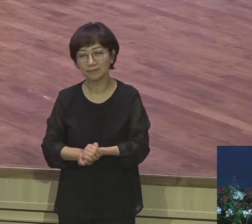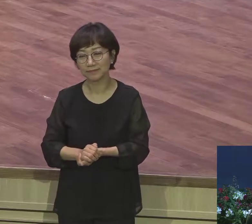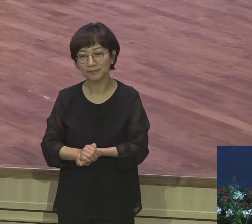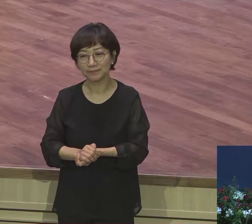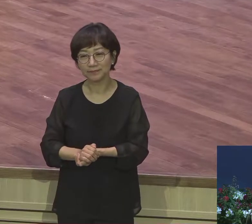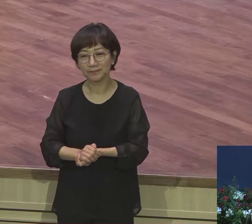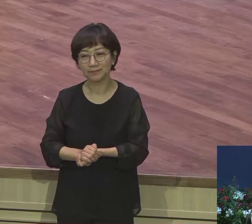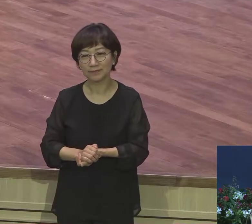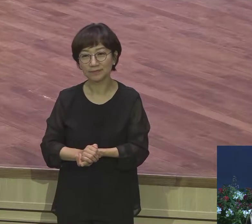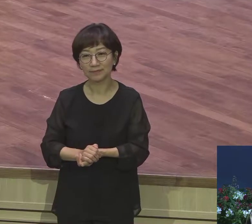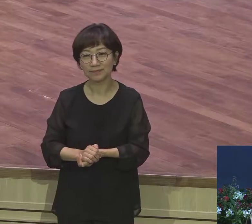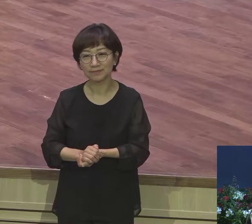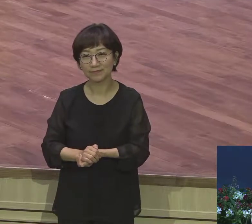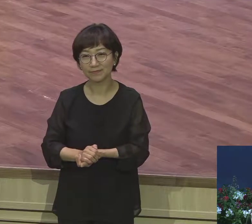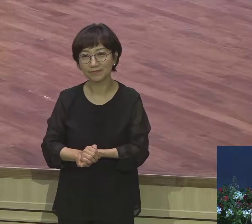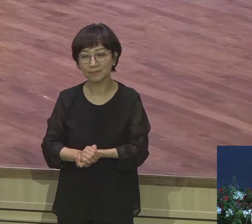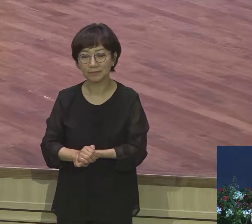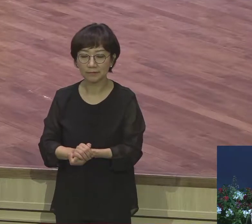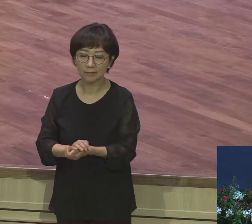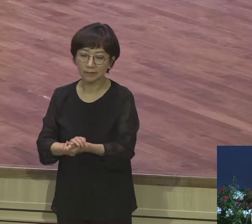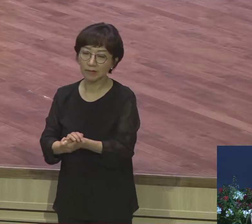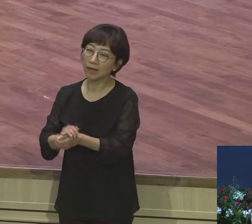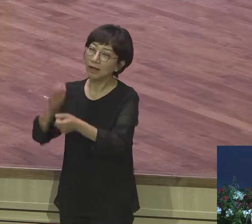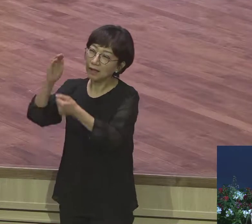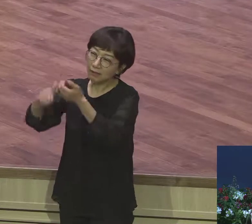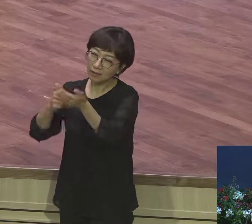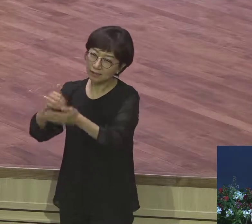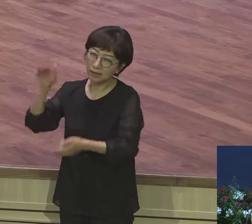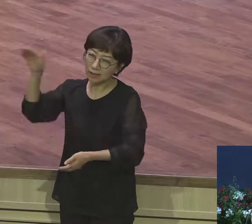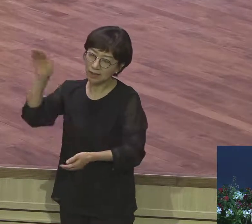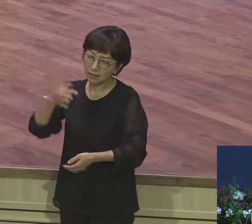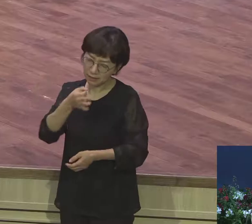하나님 너무 힘듭니다 고쳐주세요 됐어 이 은혜가 좋게